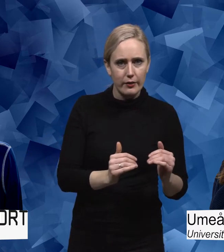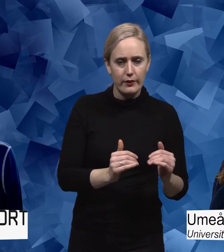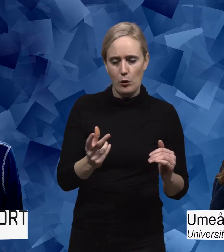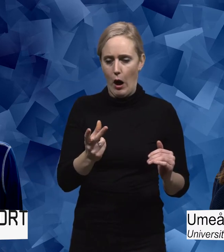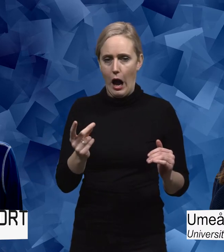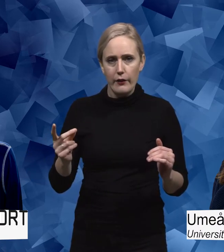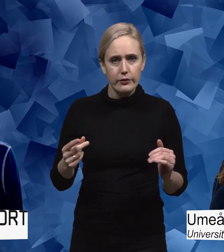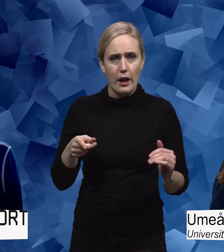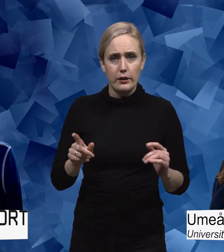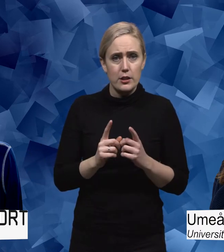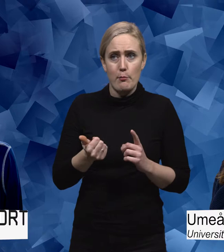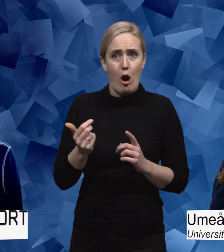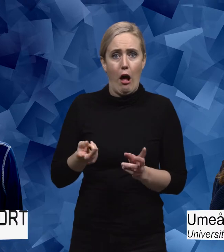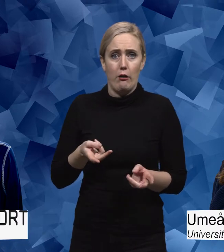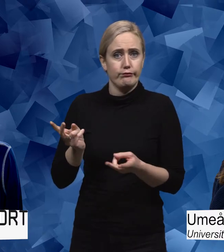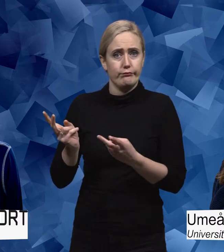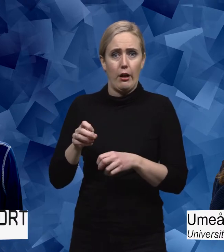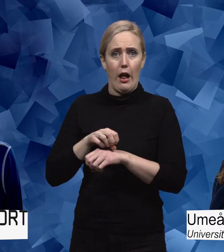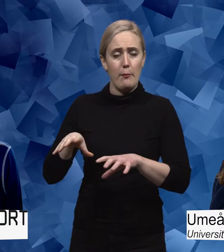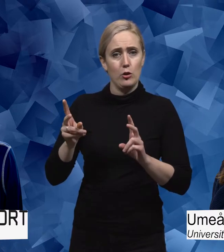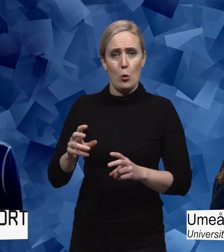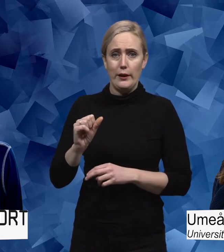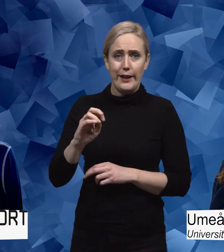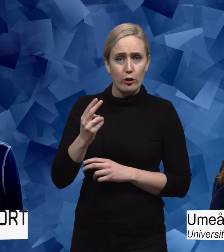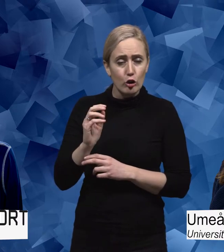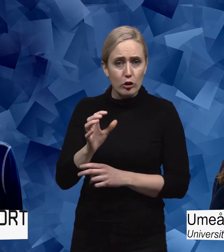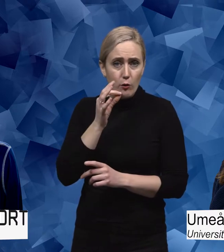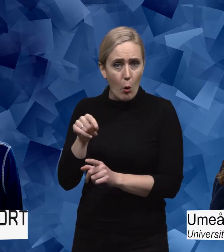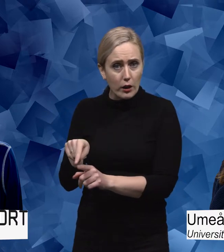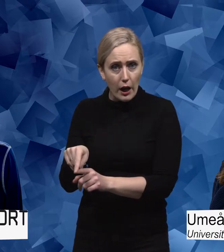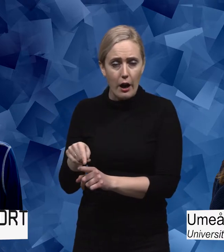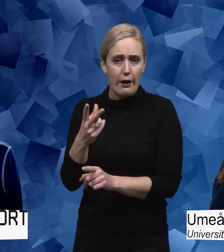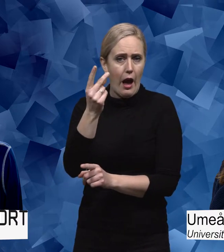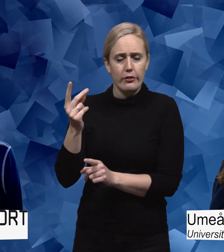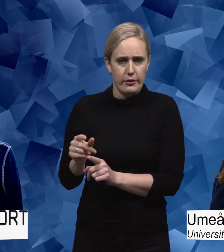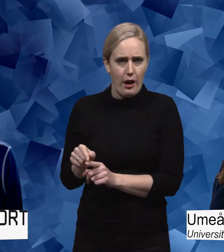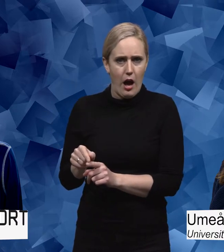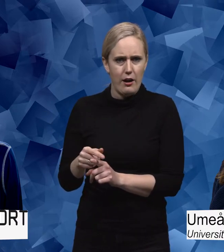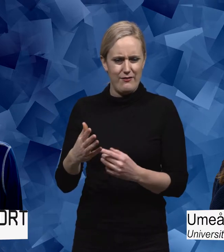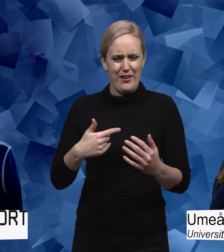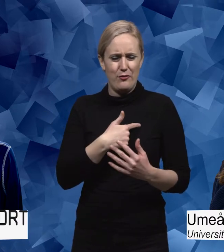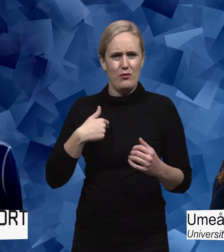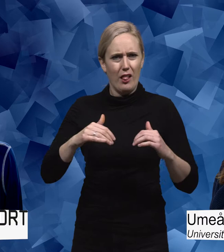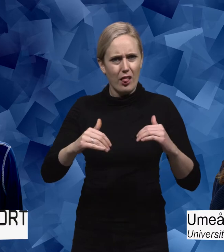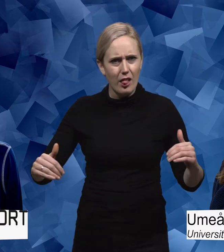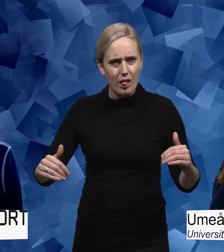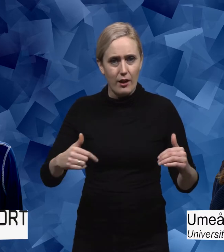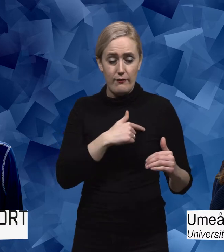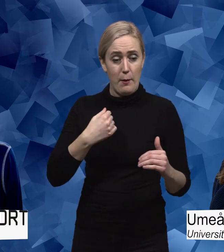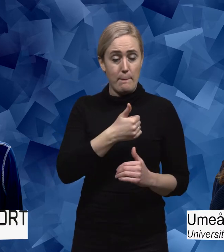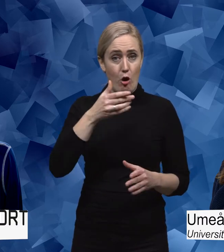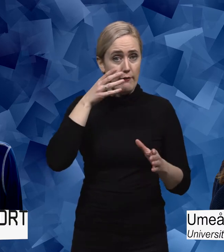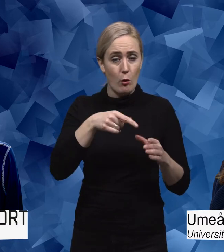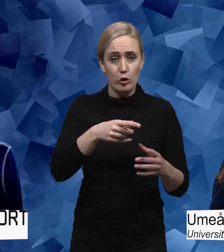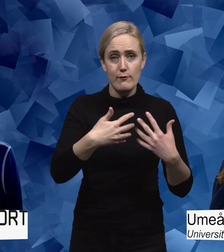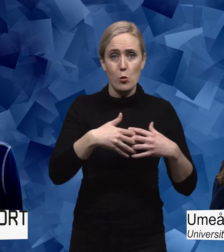funktionsnedsättningen att göra. Och det som kanske bara allmänt har med genus att göra eller andra frågor. Så att det inte blir så mycket att man drar alla